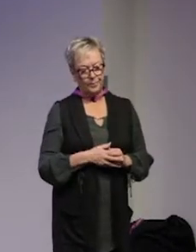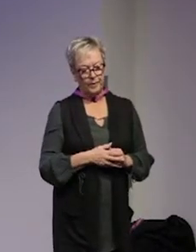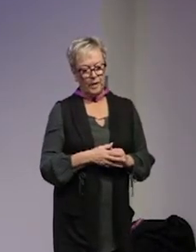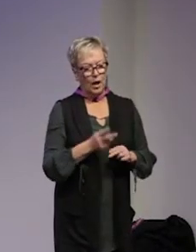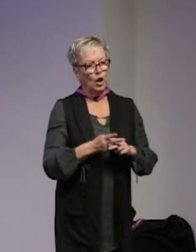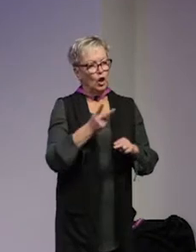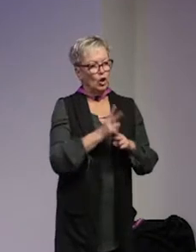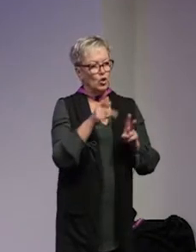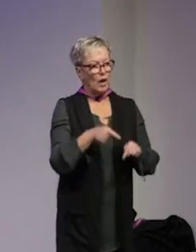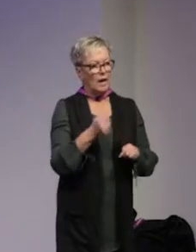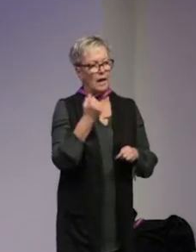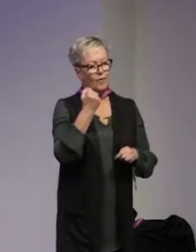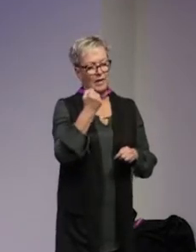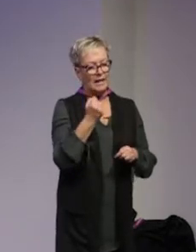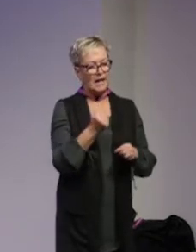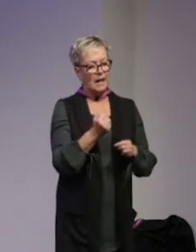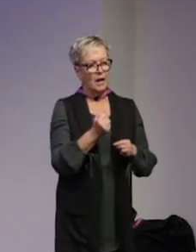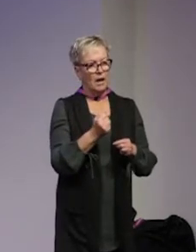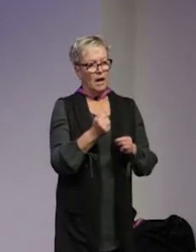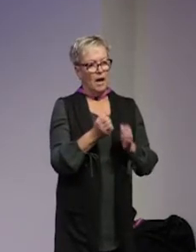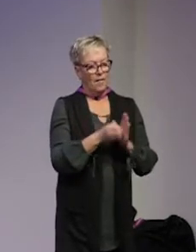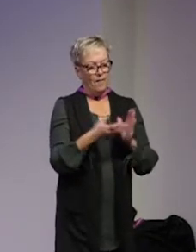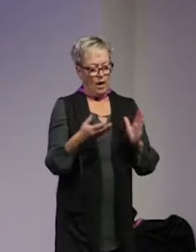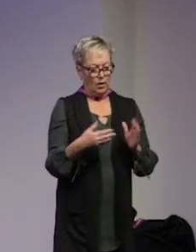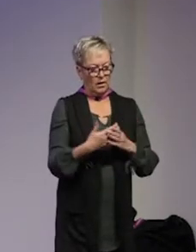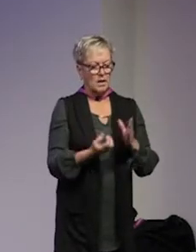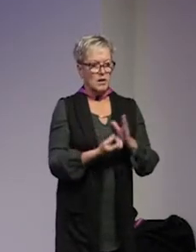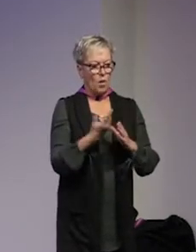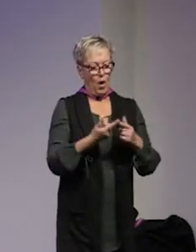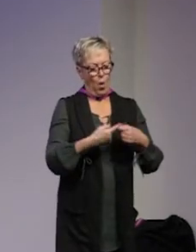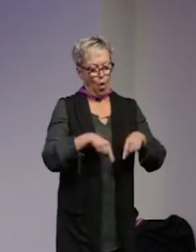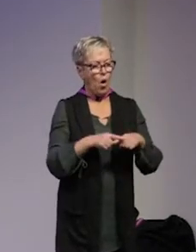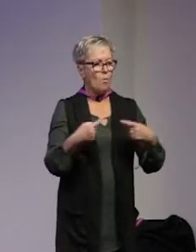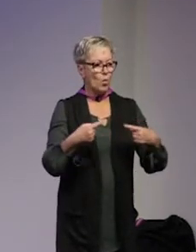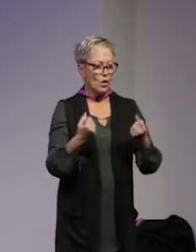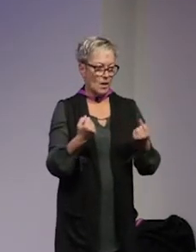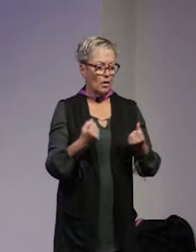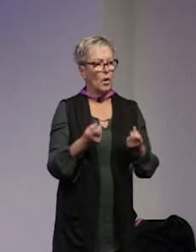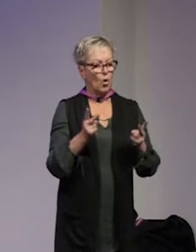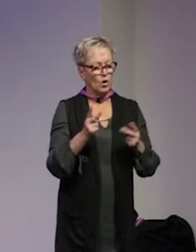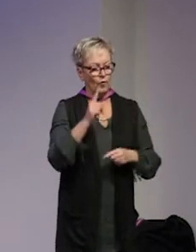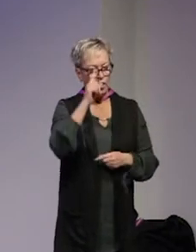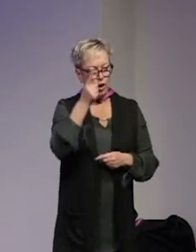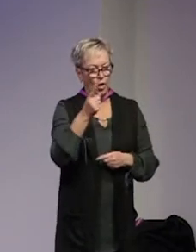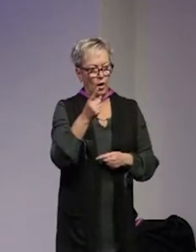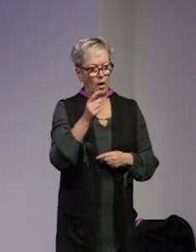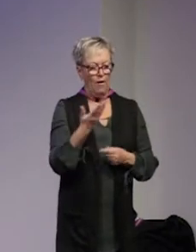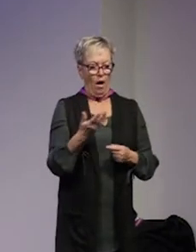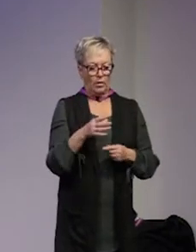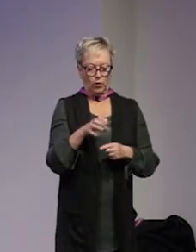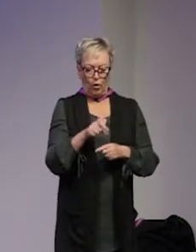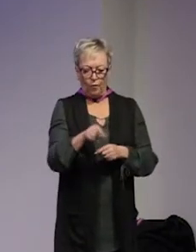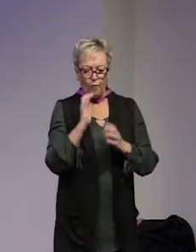att ytterligare en sån här viktig faktor bakom att skapa en lokal resiliens är att också förstå det som fungerar bra